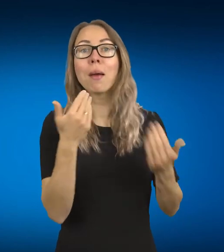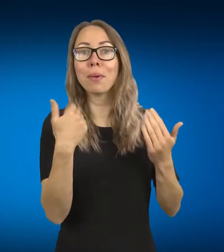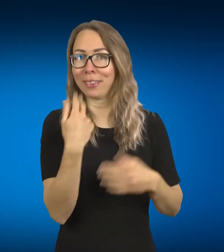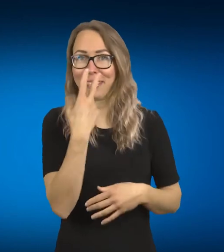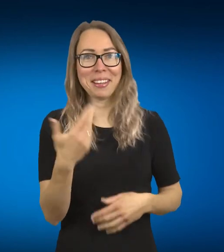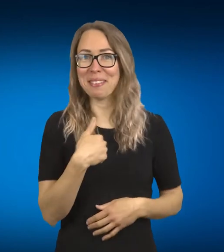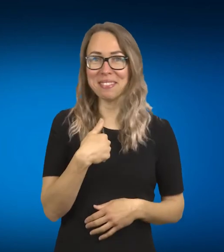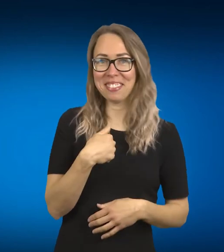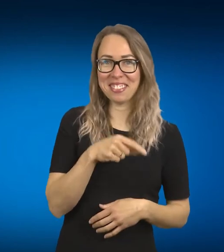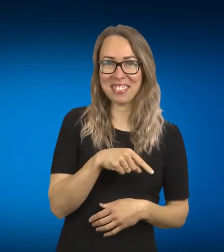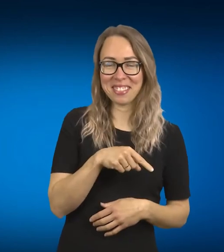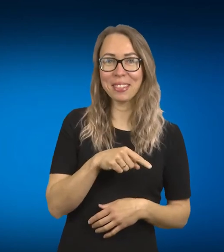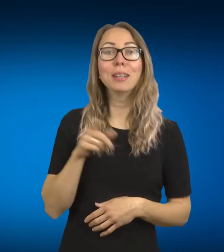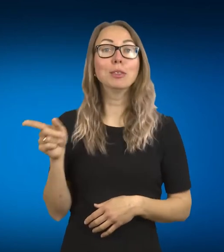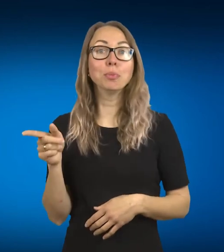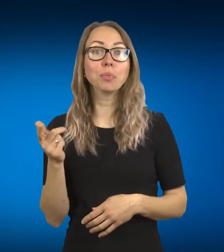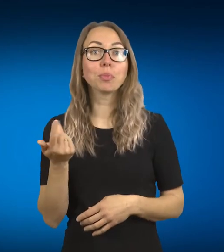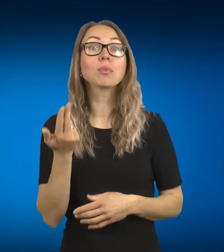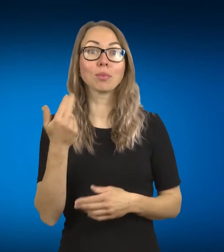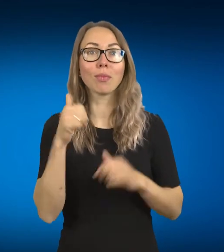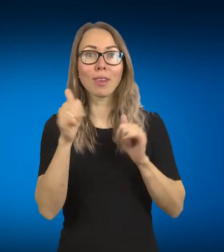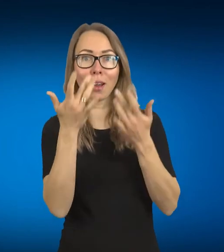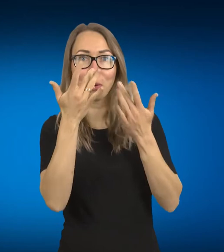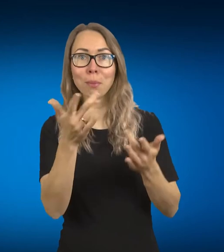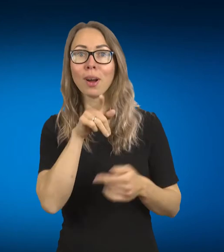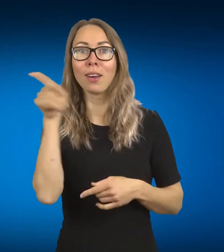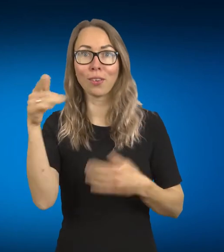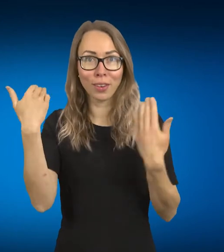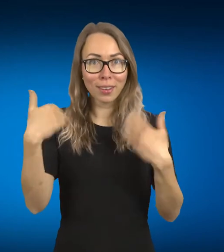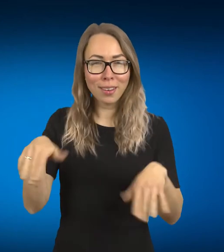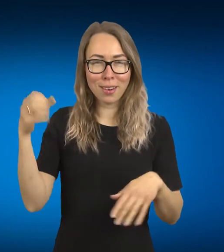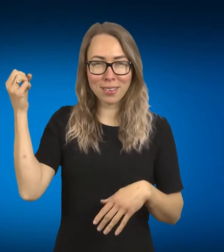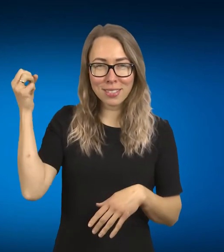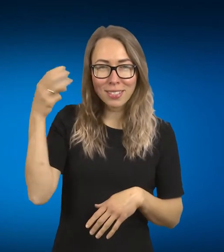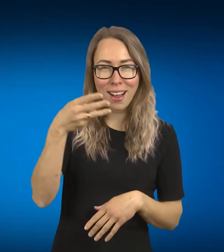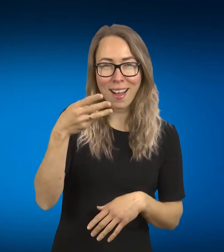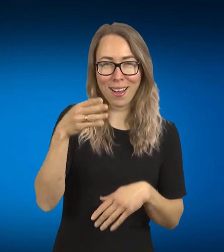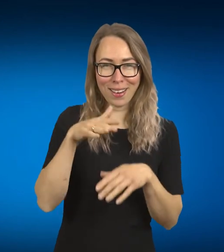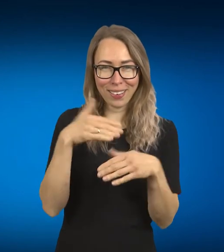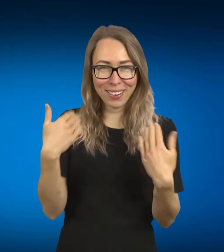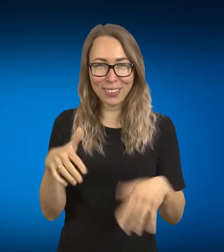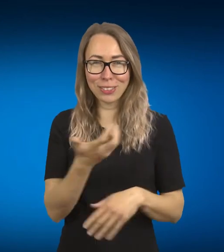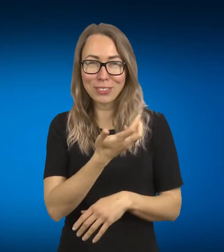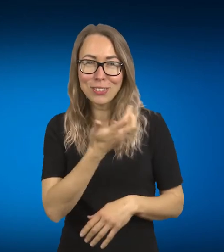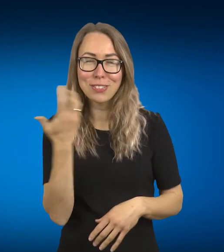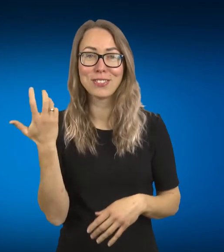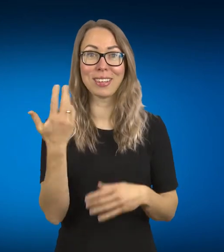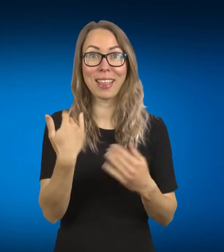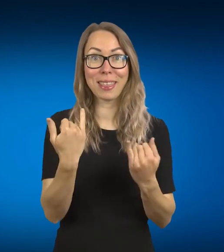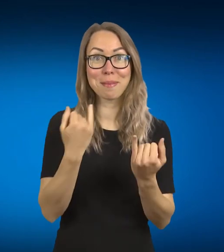pasmalsausiu pažiūrėt. Galiu parodyti, bet prisipildę namai saulės spindulių, tai po pokalbė turbūt reiks maut